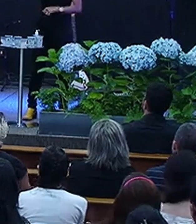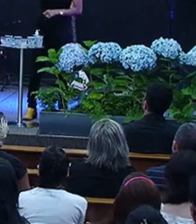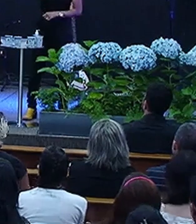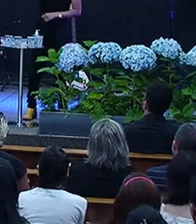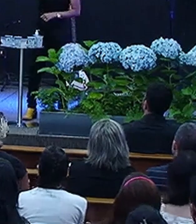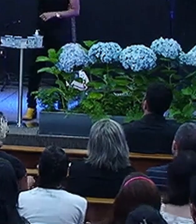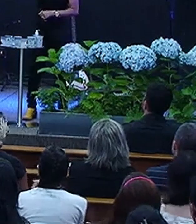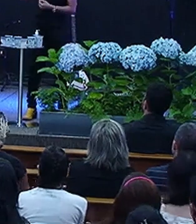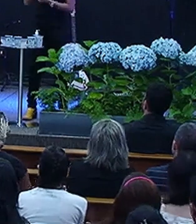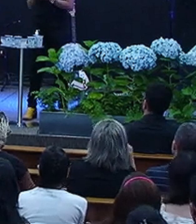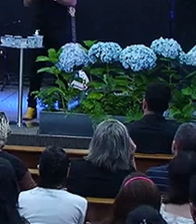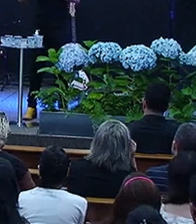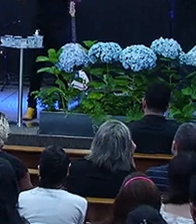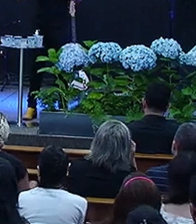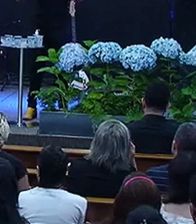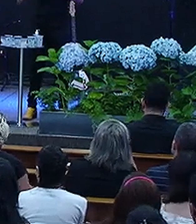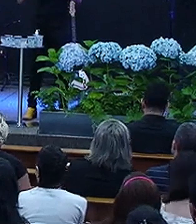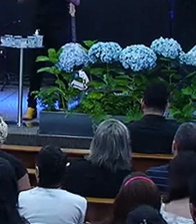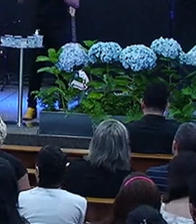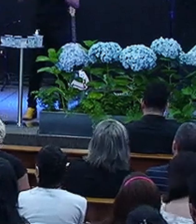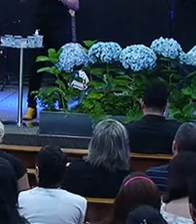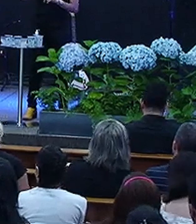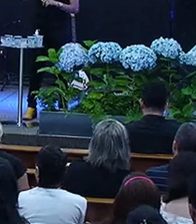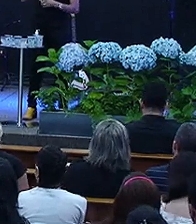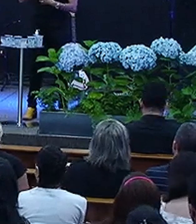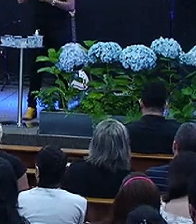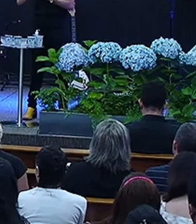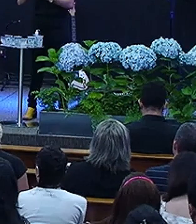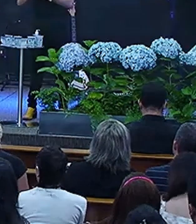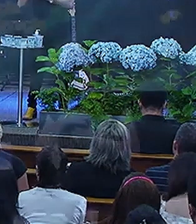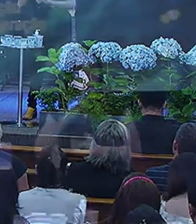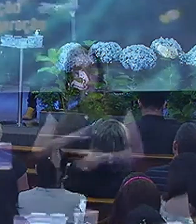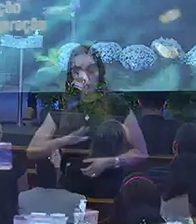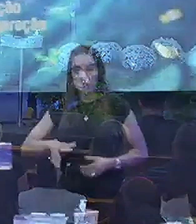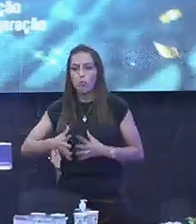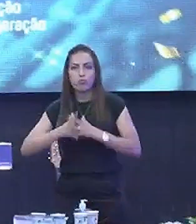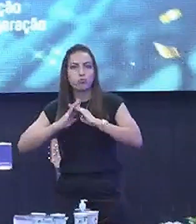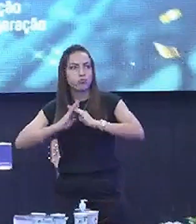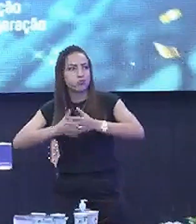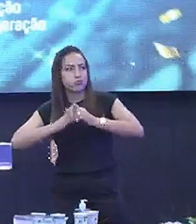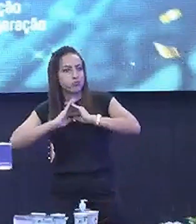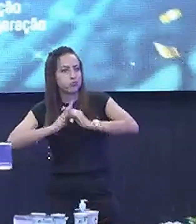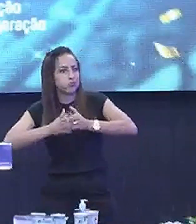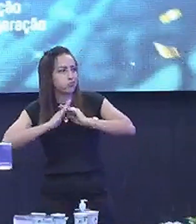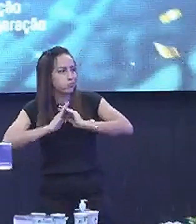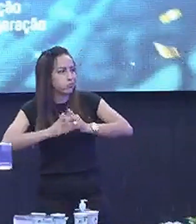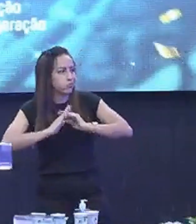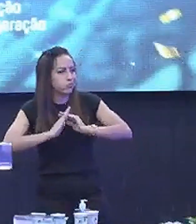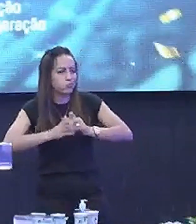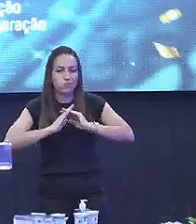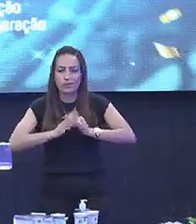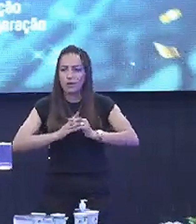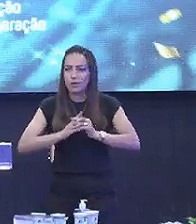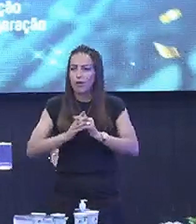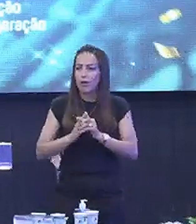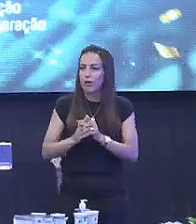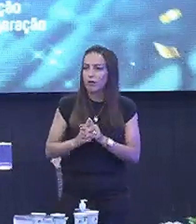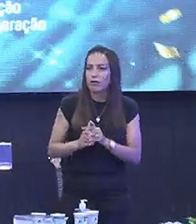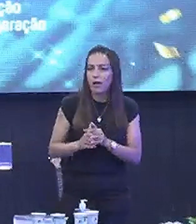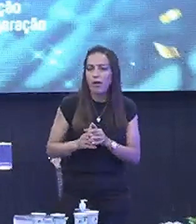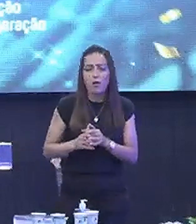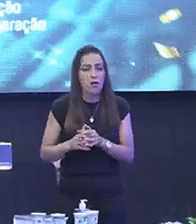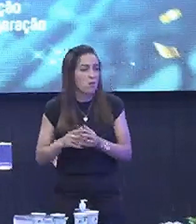Fantasia O é sentimento de criança? Confusão tudo É você descontrolado